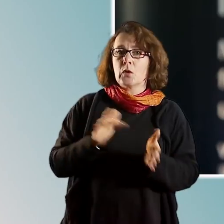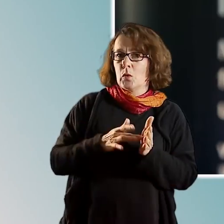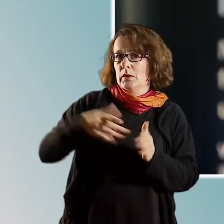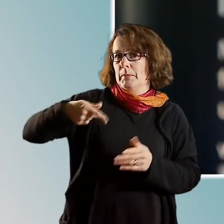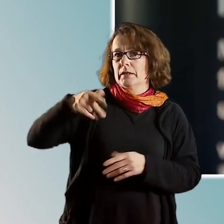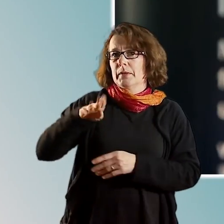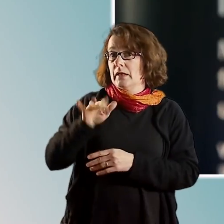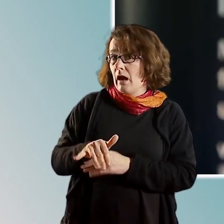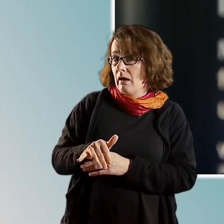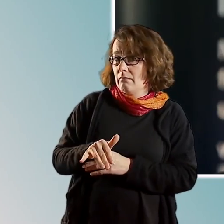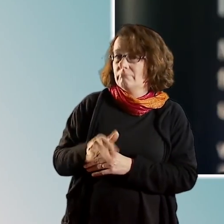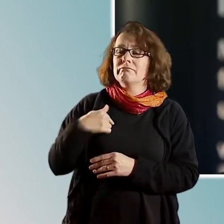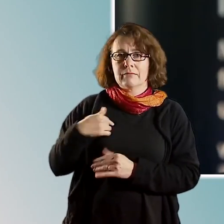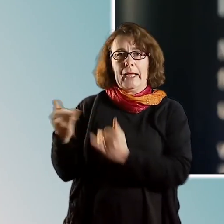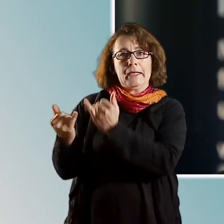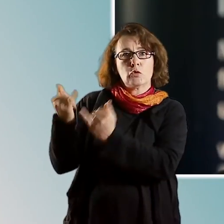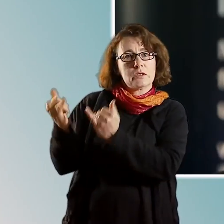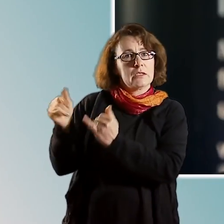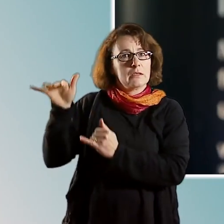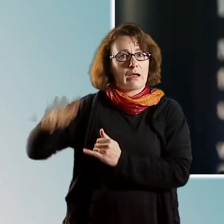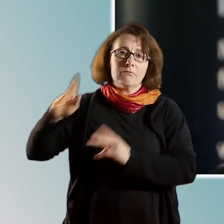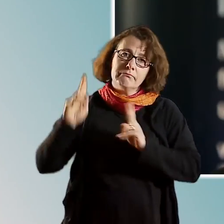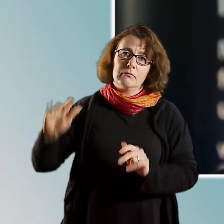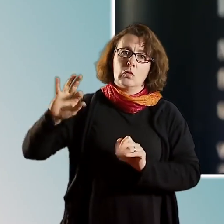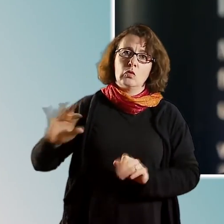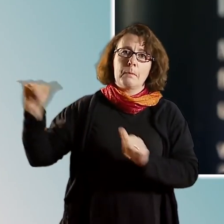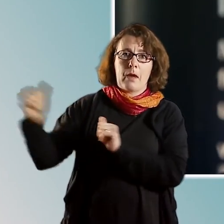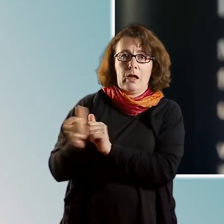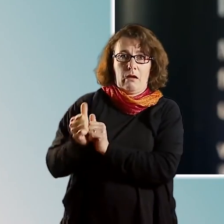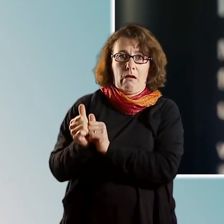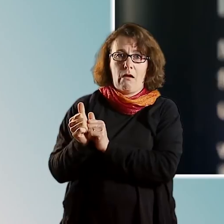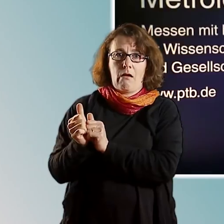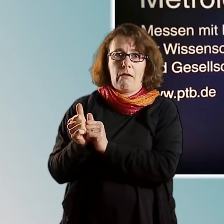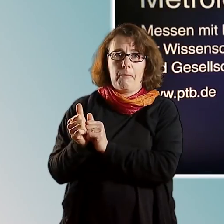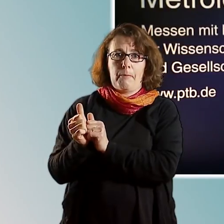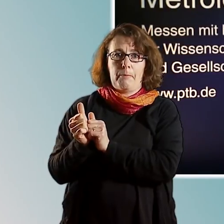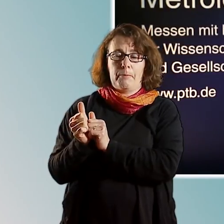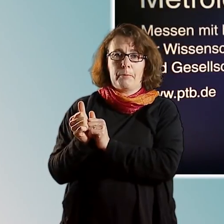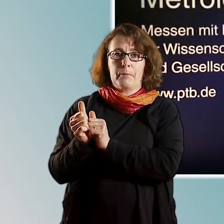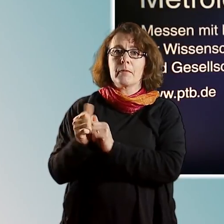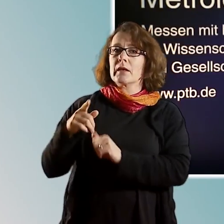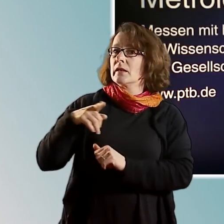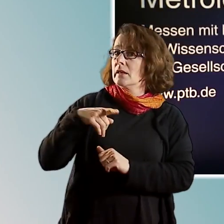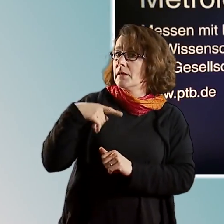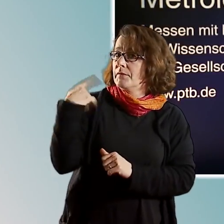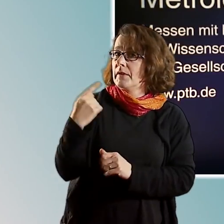hat unsere Industrie einen höchst kompetenten Partner an ihrer Seite. Wir sorgen für eine hochentwickelte